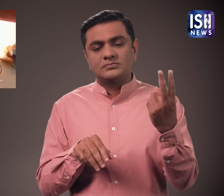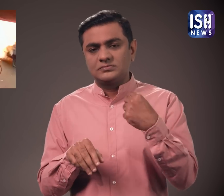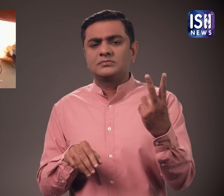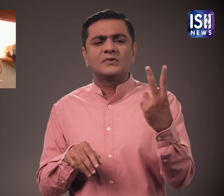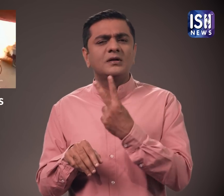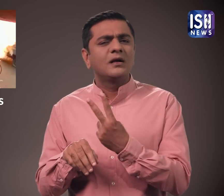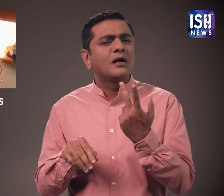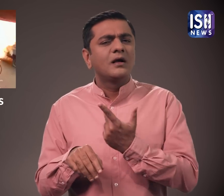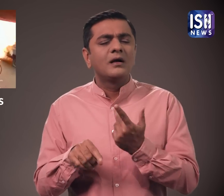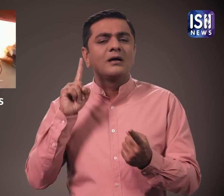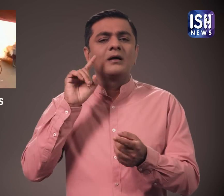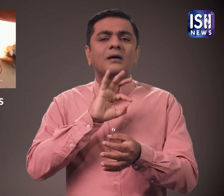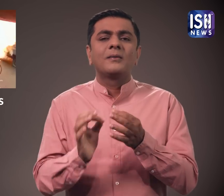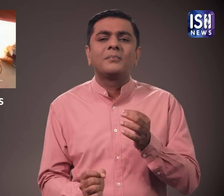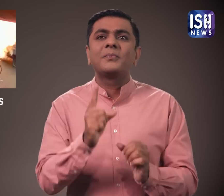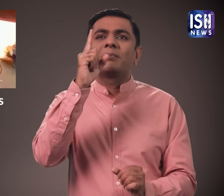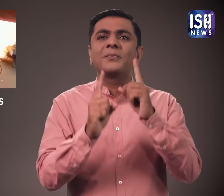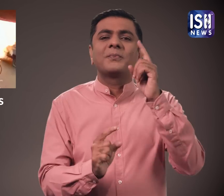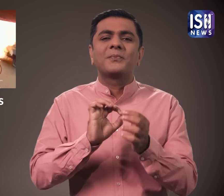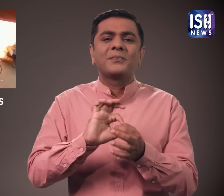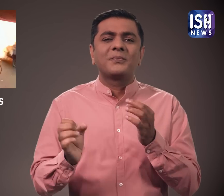फोर्णे के लिए फटा के ले जाने के लिए रखा था